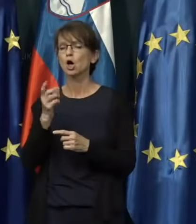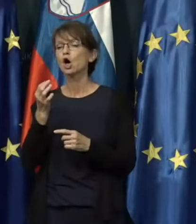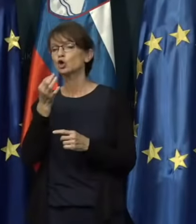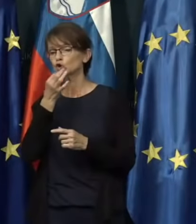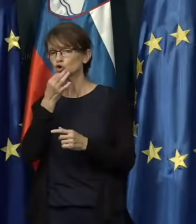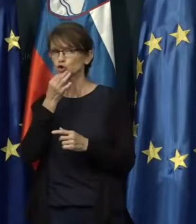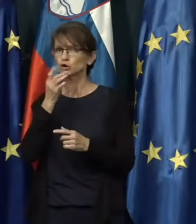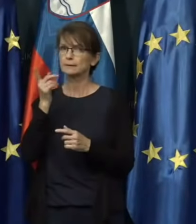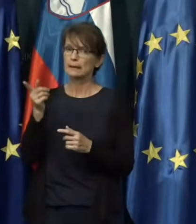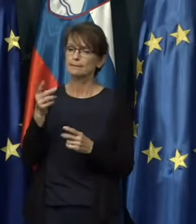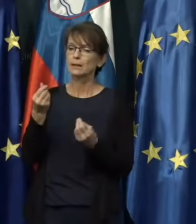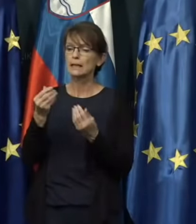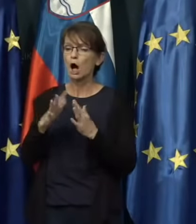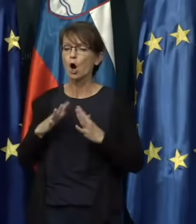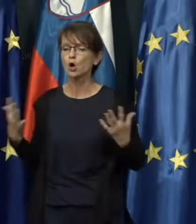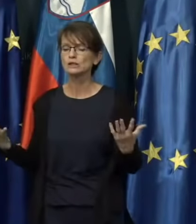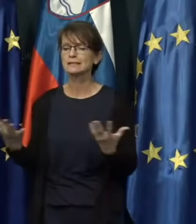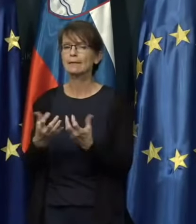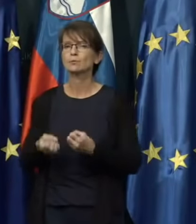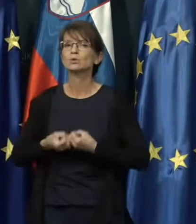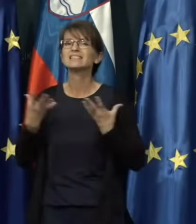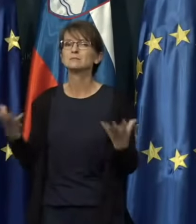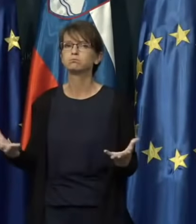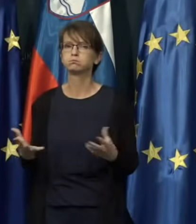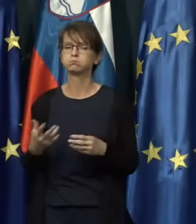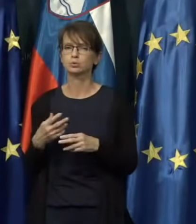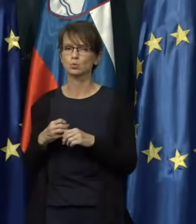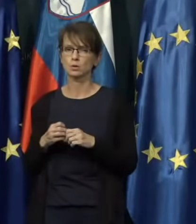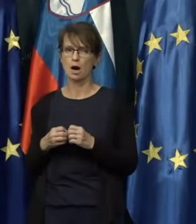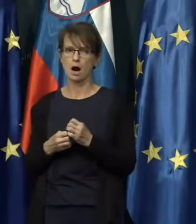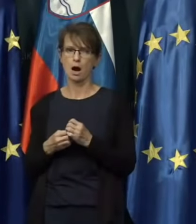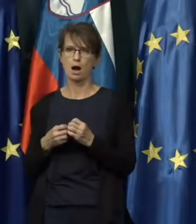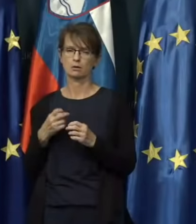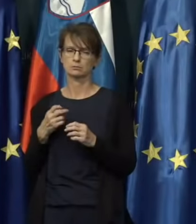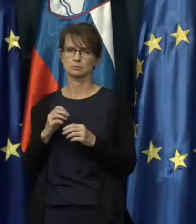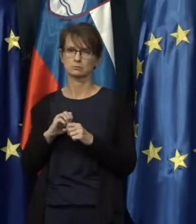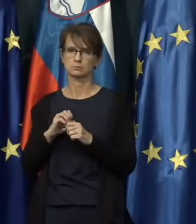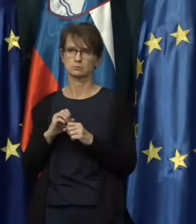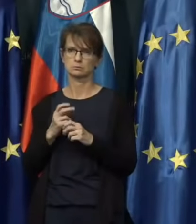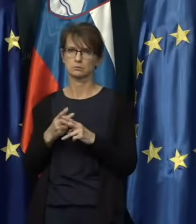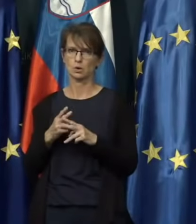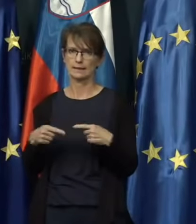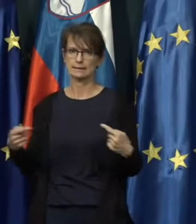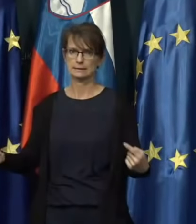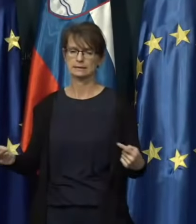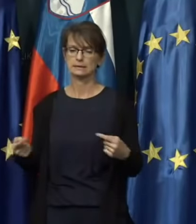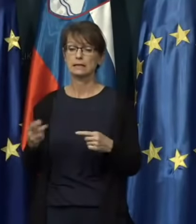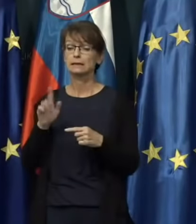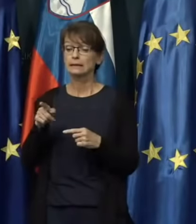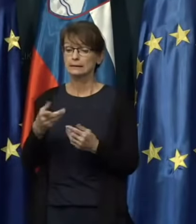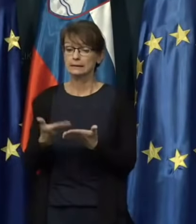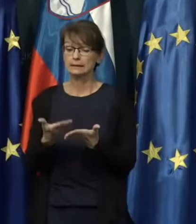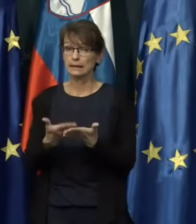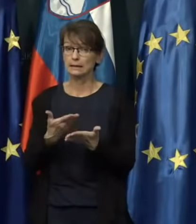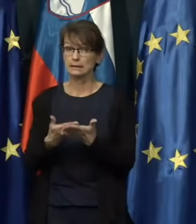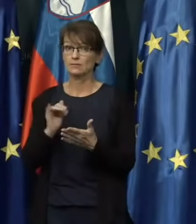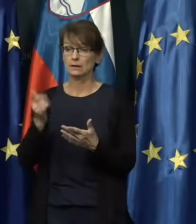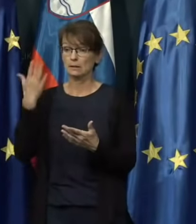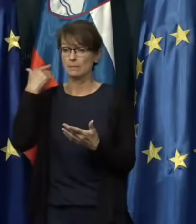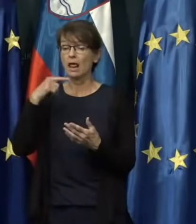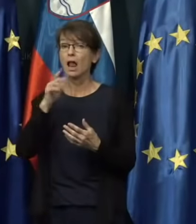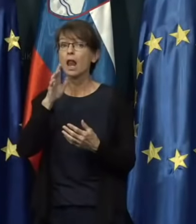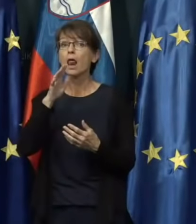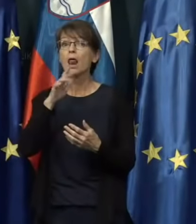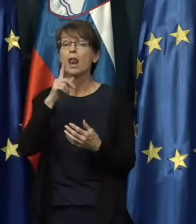se znašli na ozemlju iz Bruha. Ravno na teh dejstvih je temeljila tista lažna